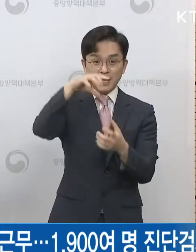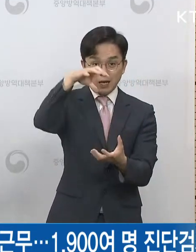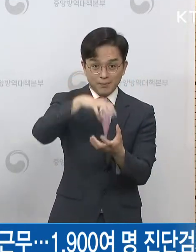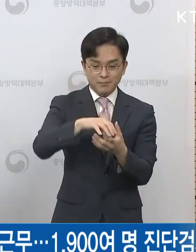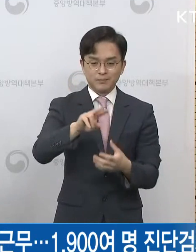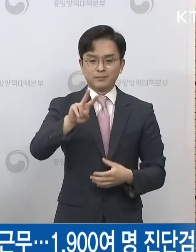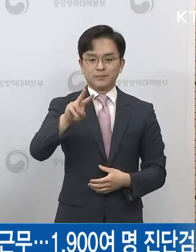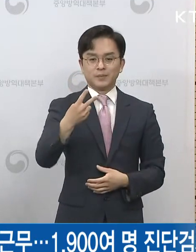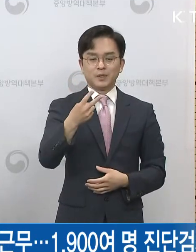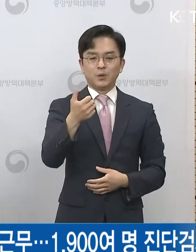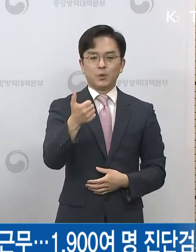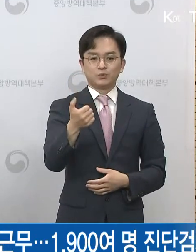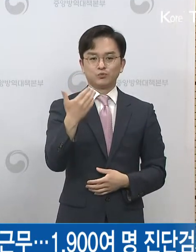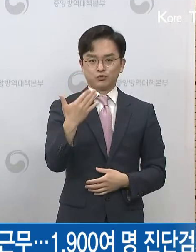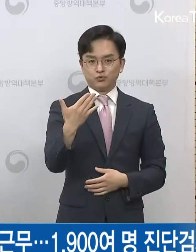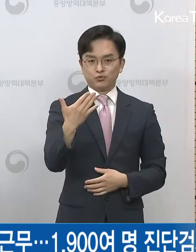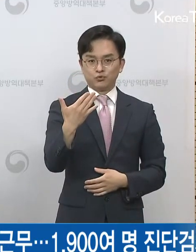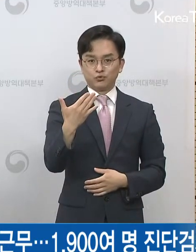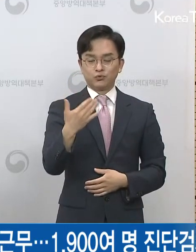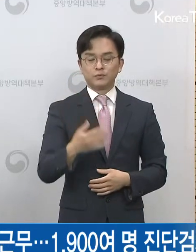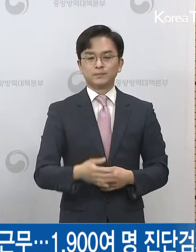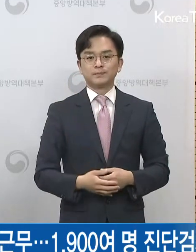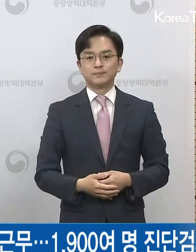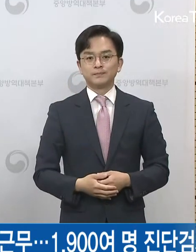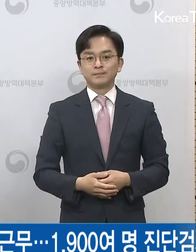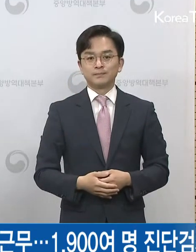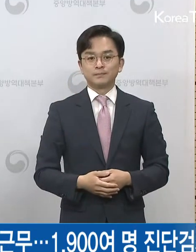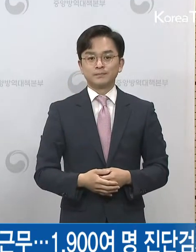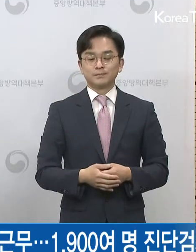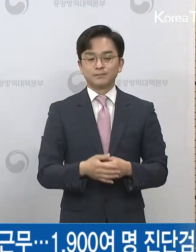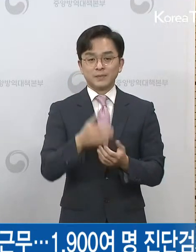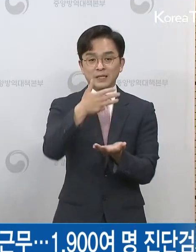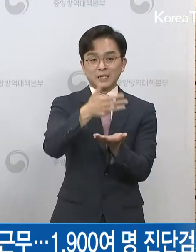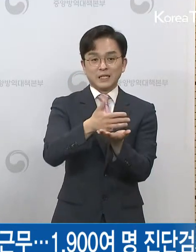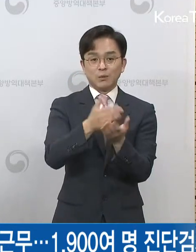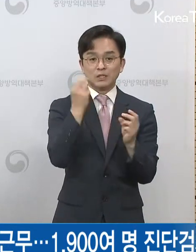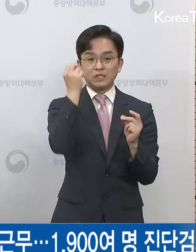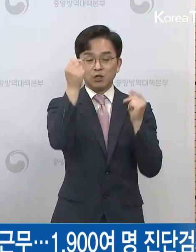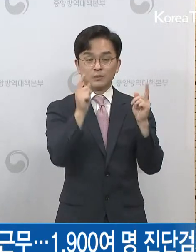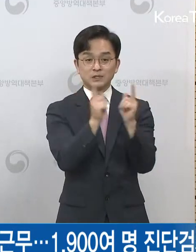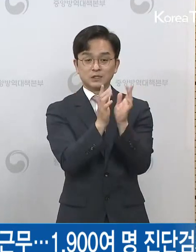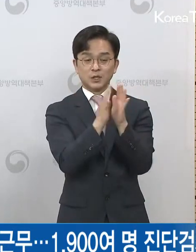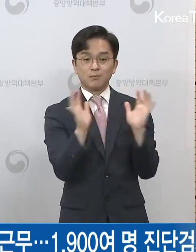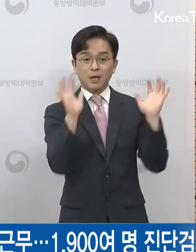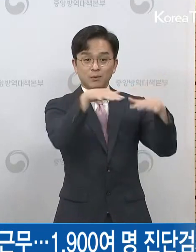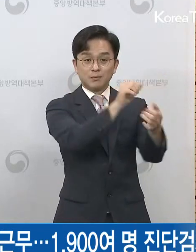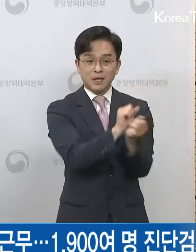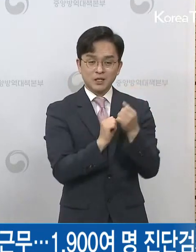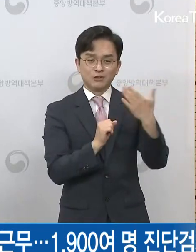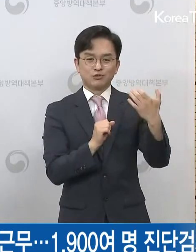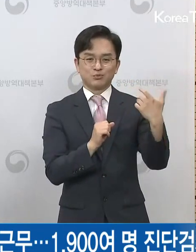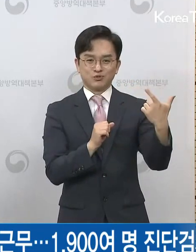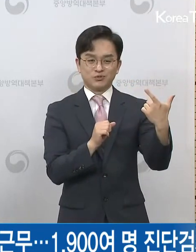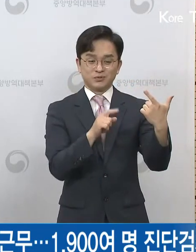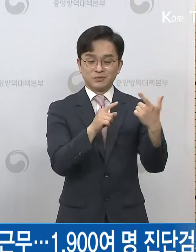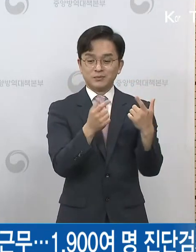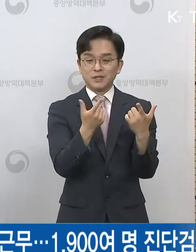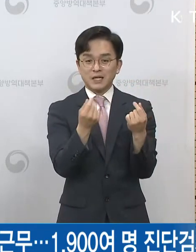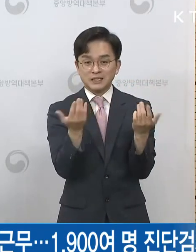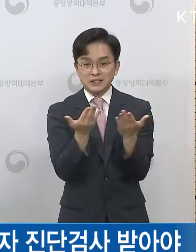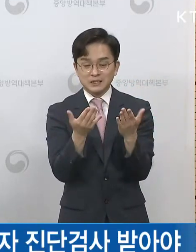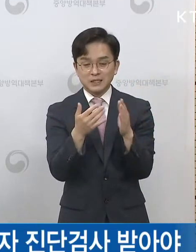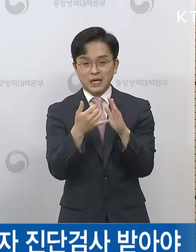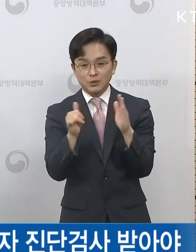259명입니다. 클럽을 방문한 확진자가 96명이고 가족, 지인, 동료 등의